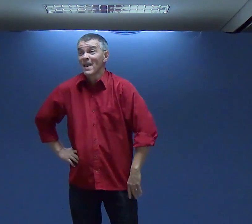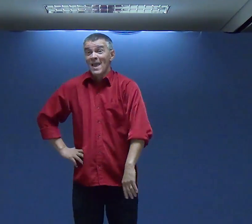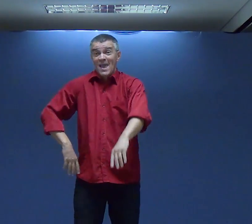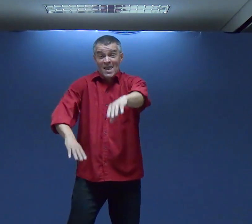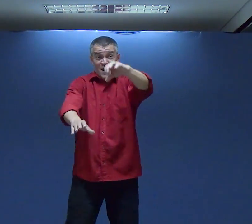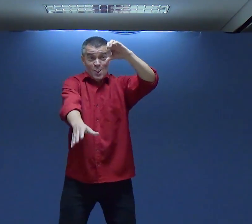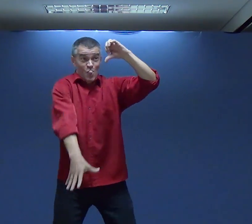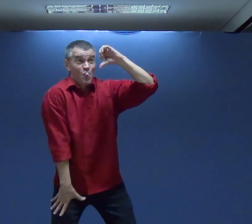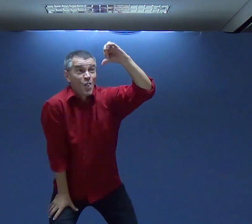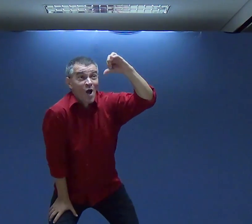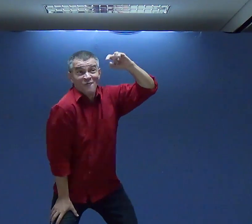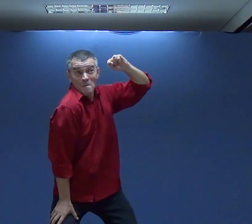furos